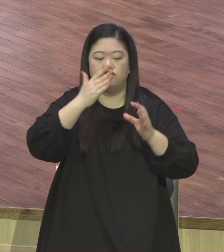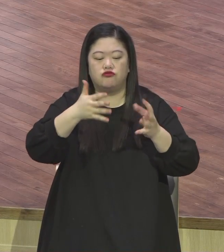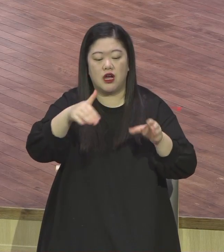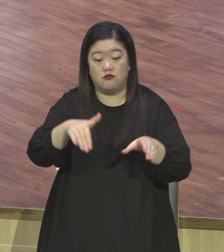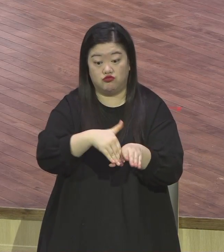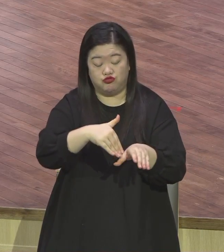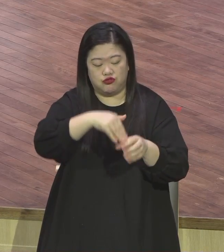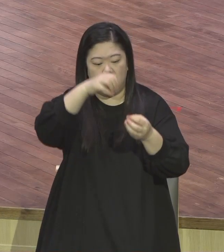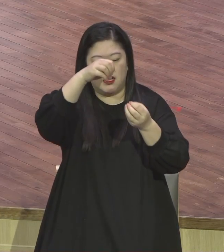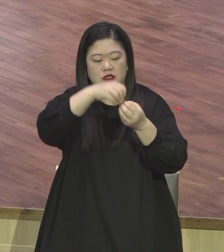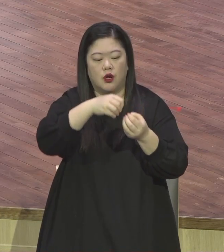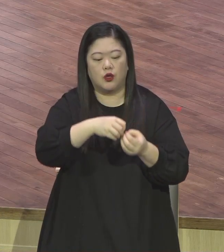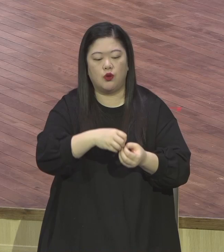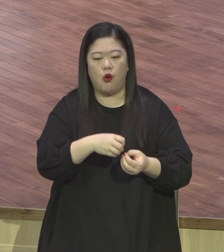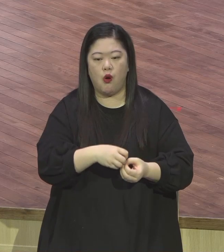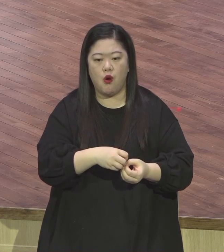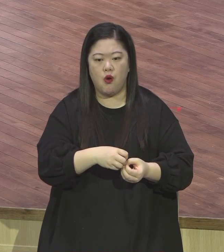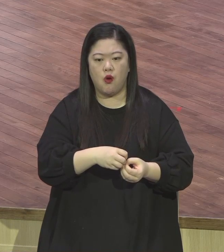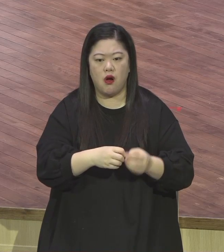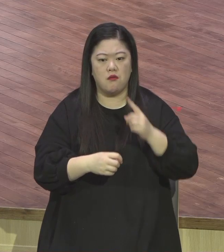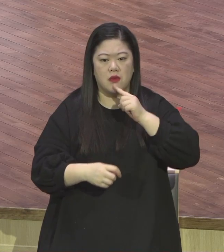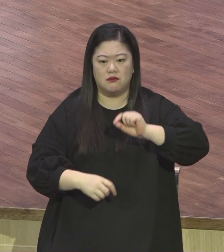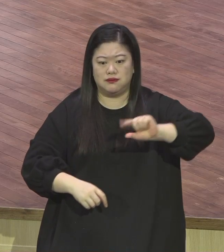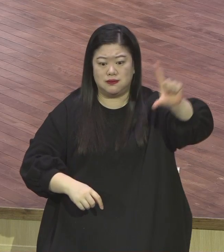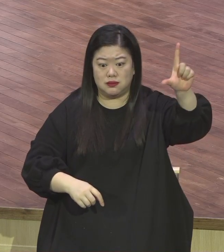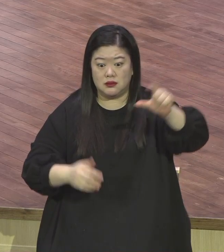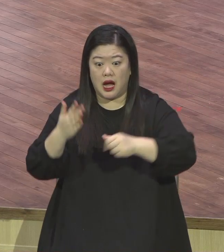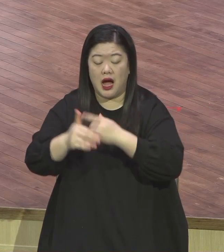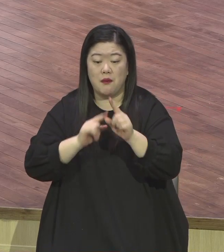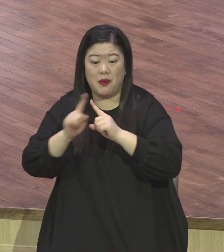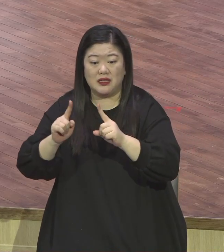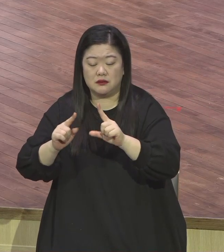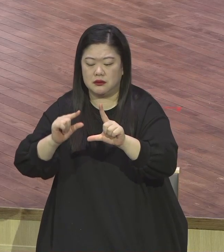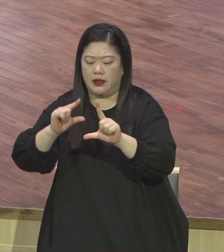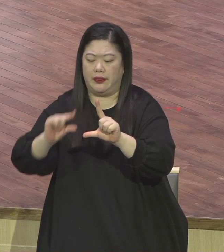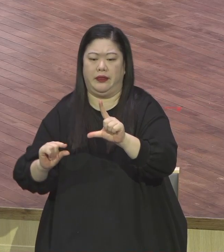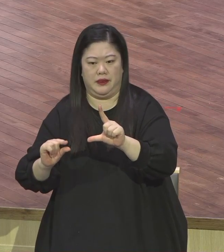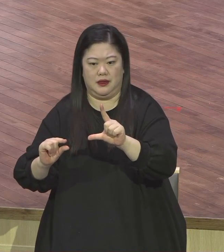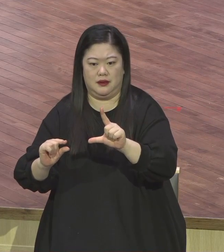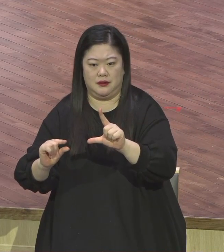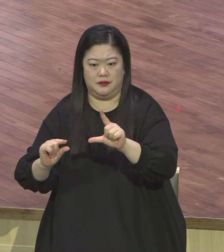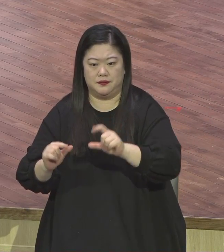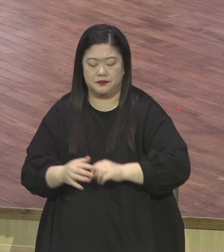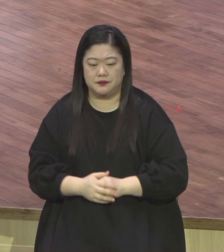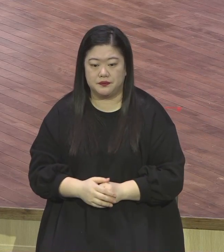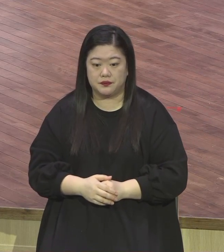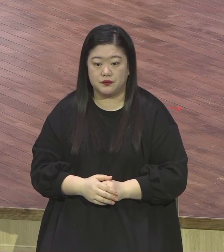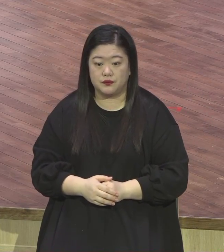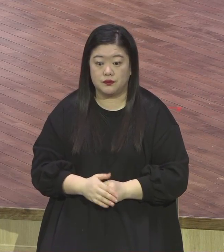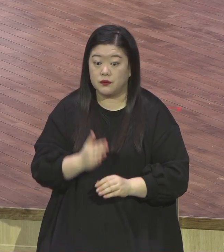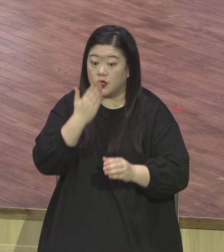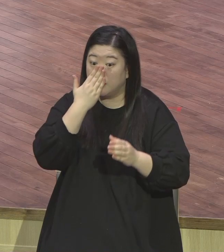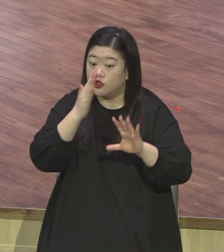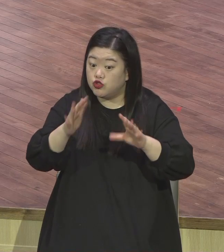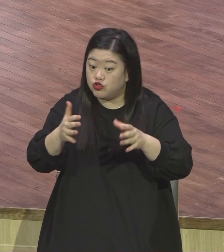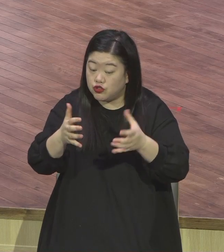내용은요 유대인들이 고르반 제도와 연관식에서 예수님이 설명한 거예요